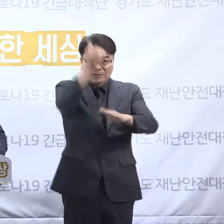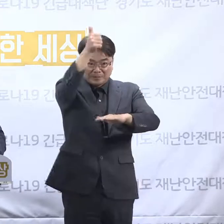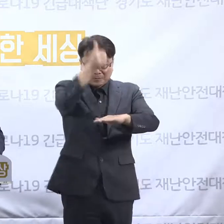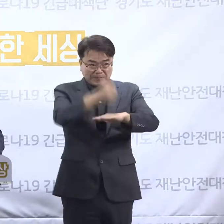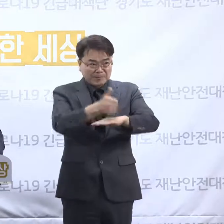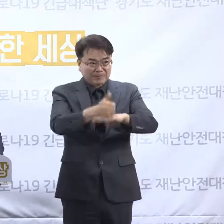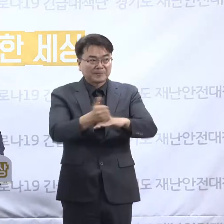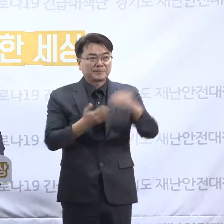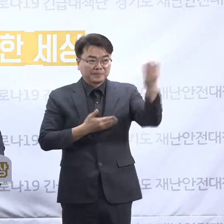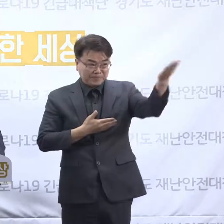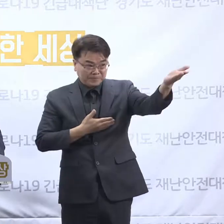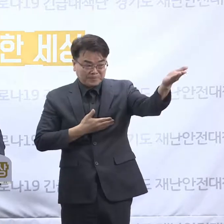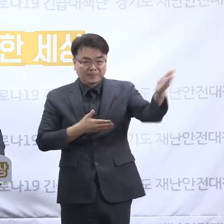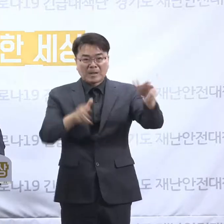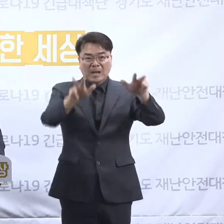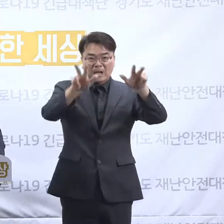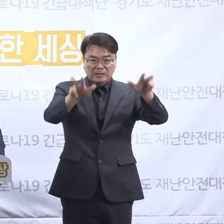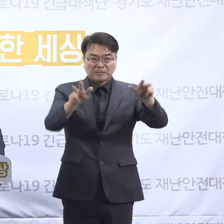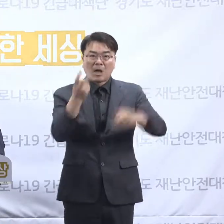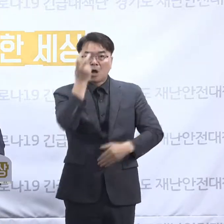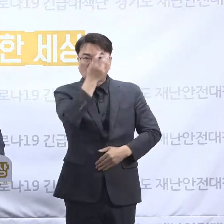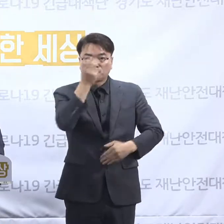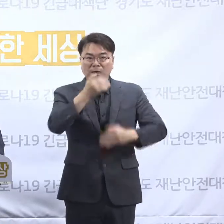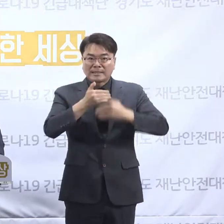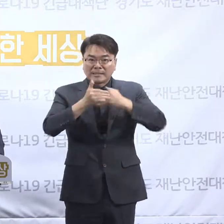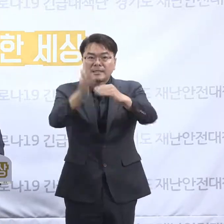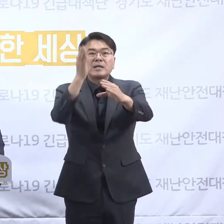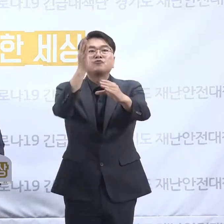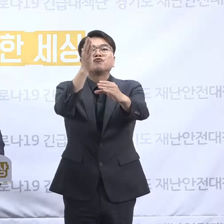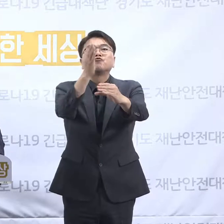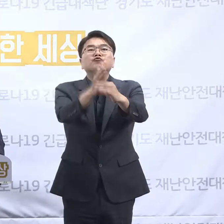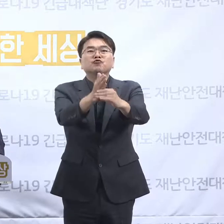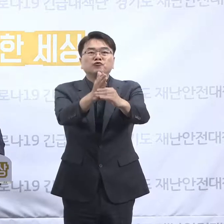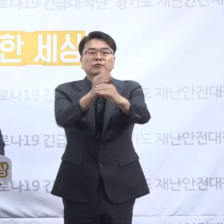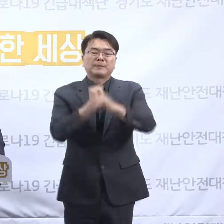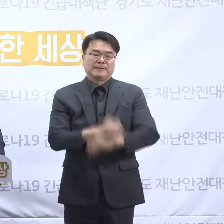특사경 수사는 현재 수사가 진행 중입니다. 네.